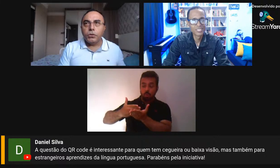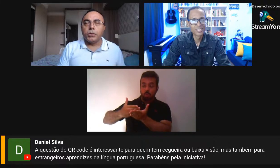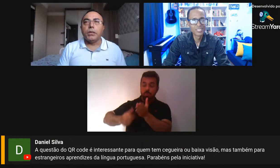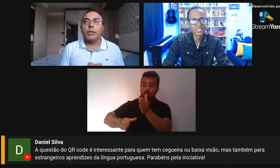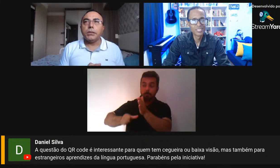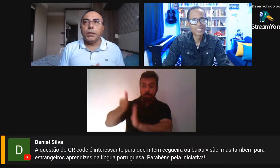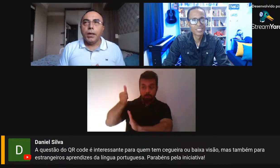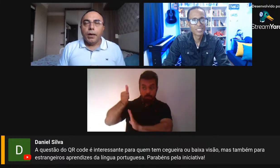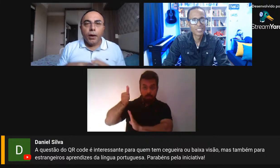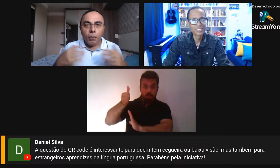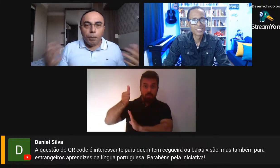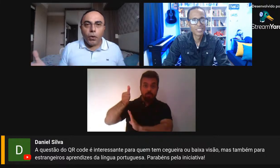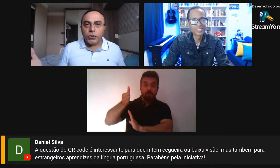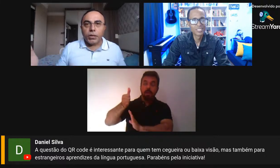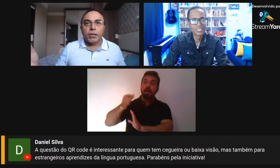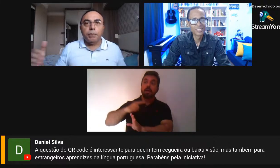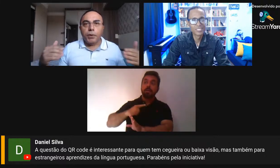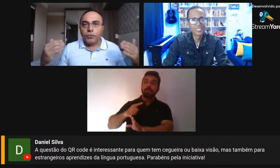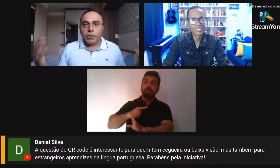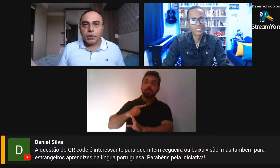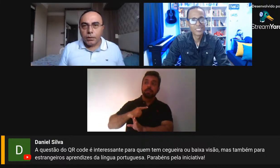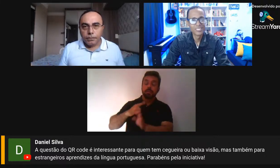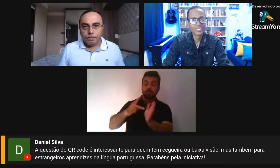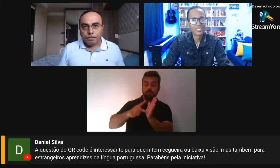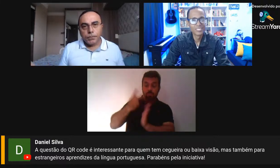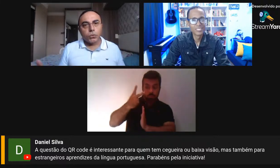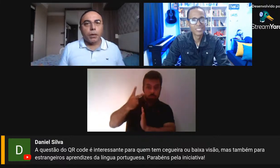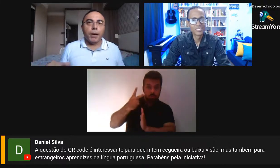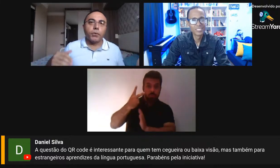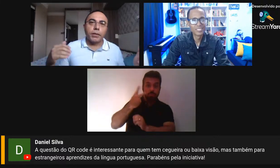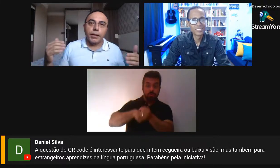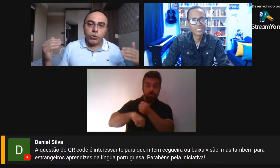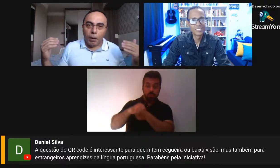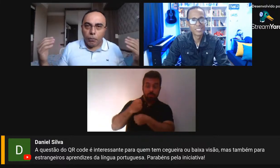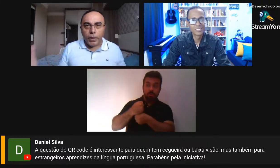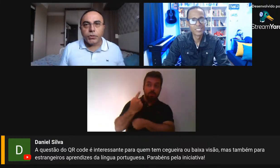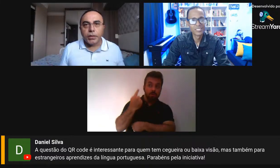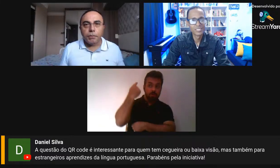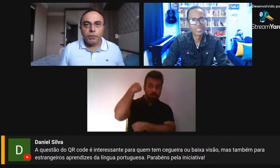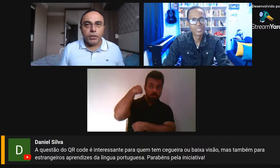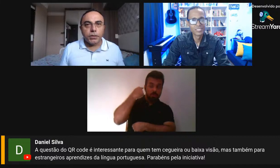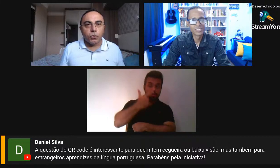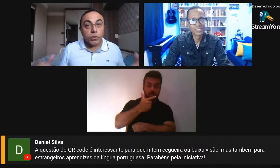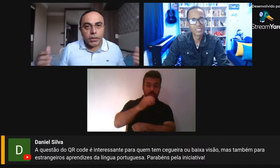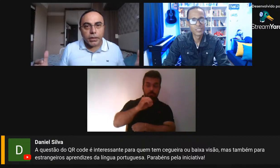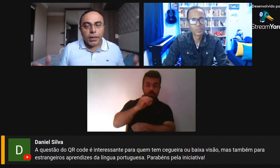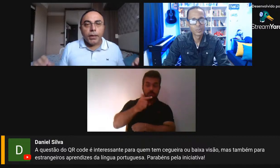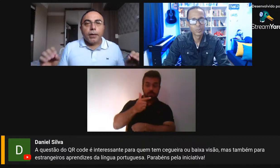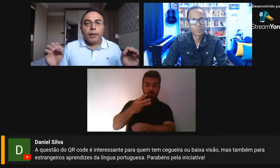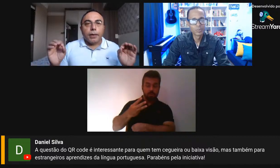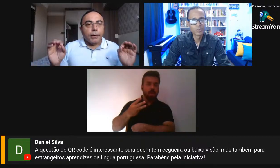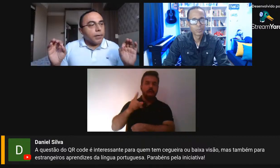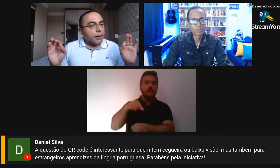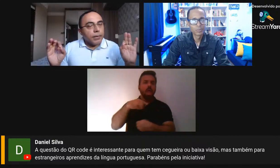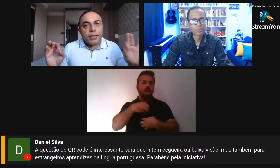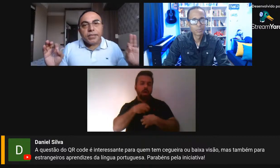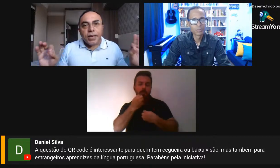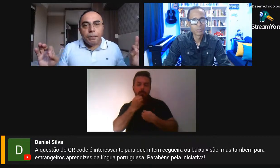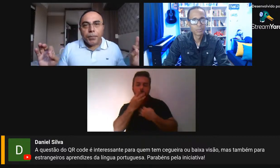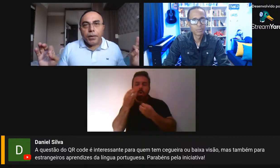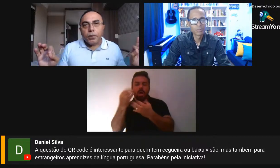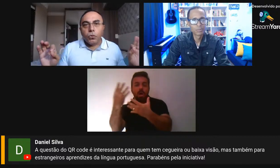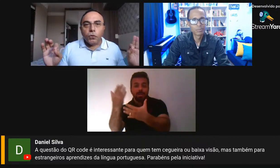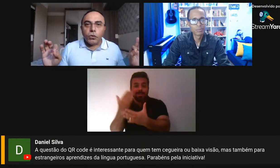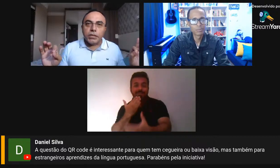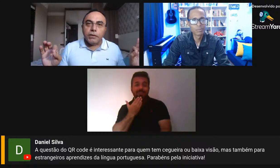2023. É uma poética da imperfeição. Eu trabalho com a ideia de uma poética da imperfeição, ou seja, nem